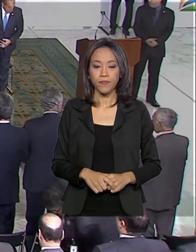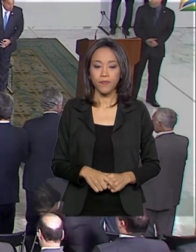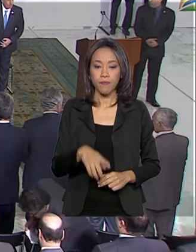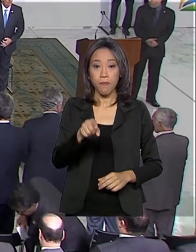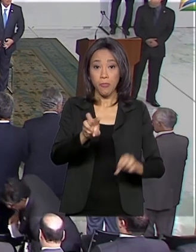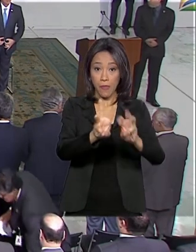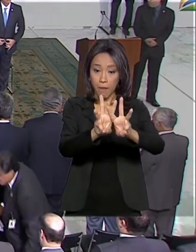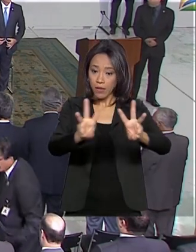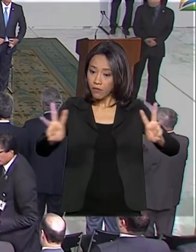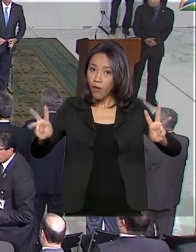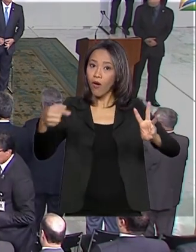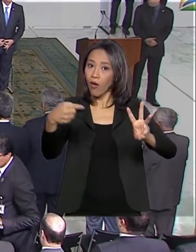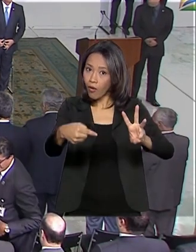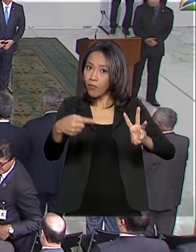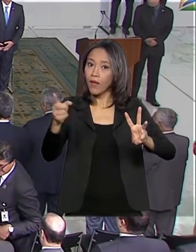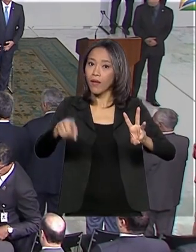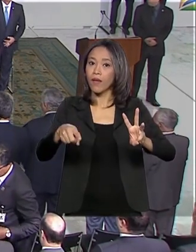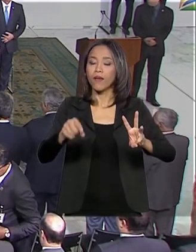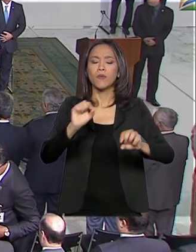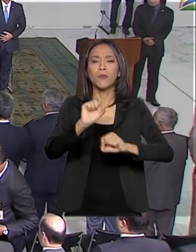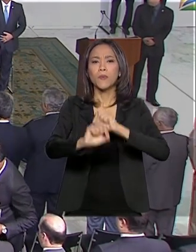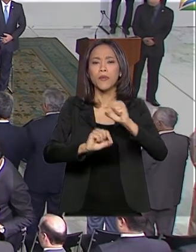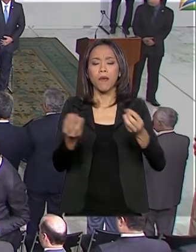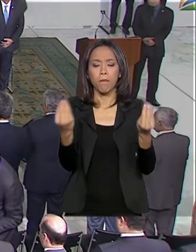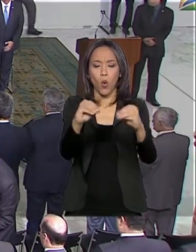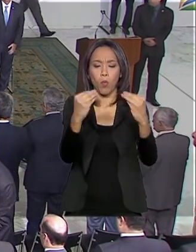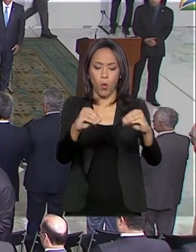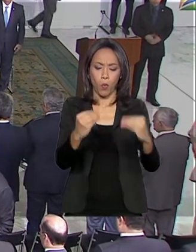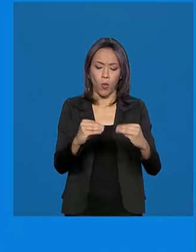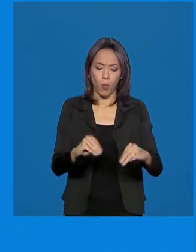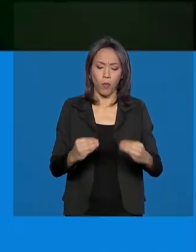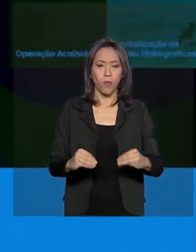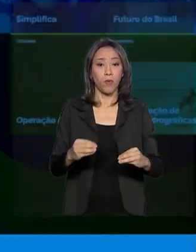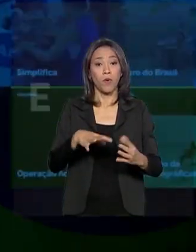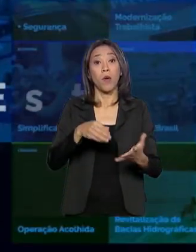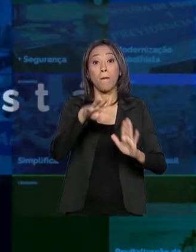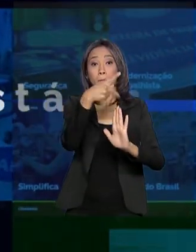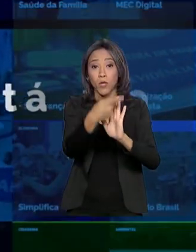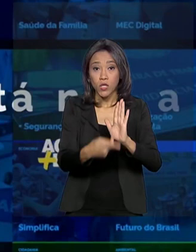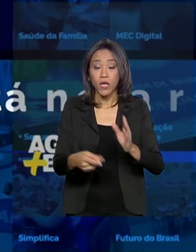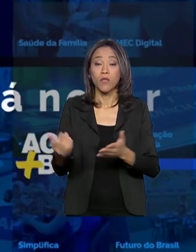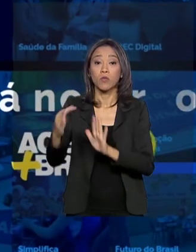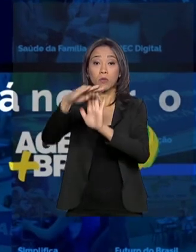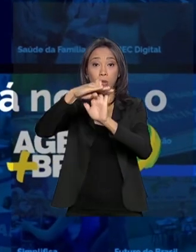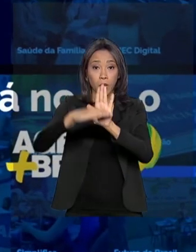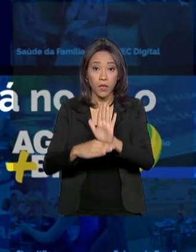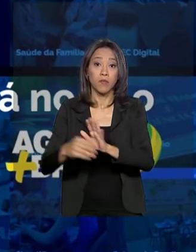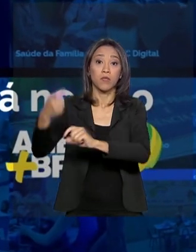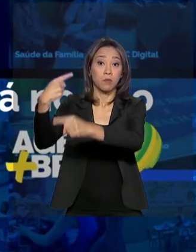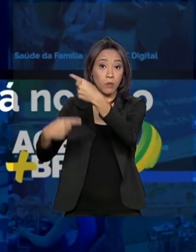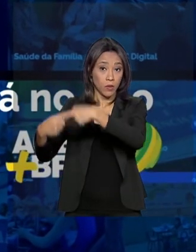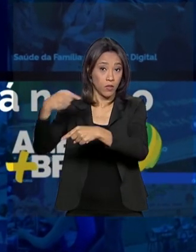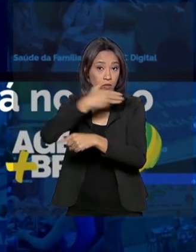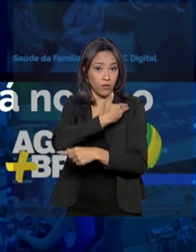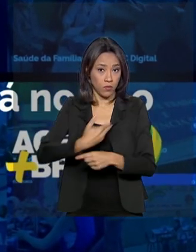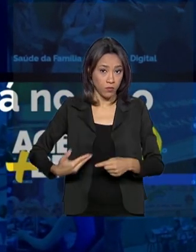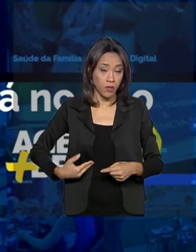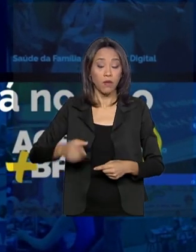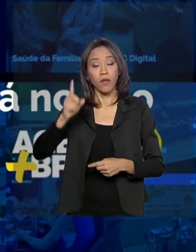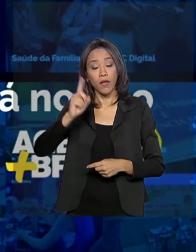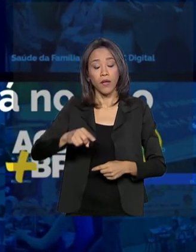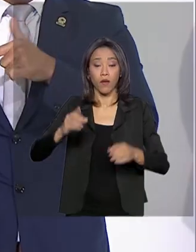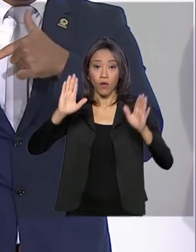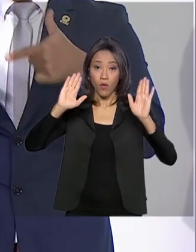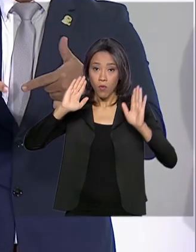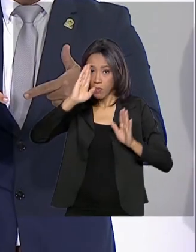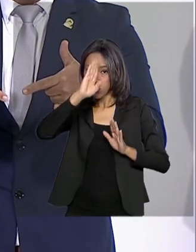plataforma Agenda Mais Brasil traz informações dos projetos, programas e políticas públicas considerados prioridade pelo